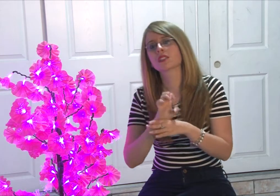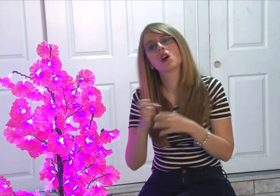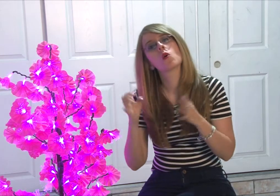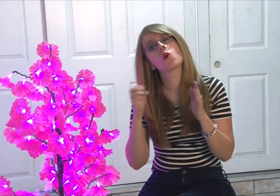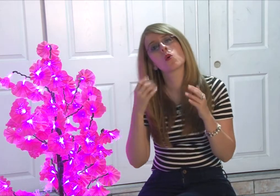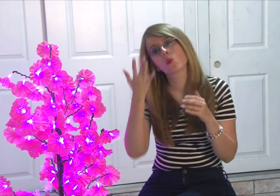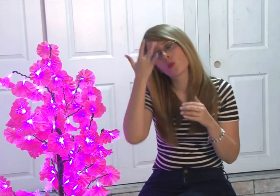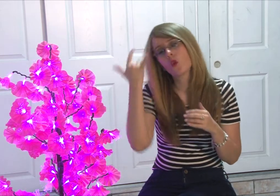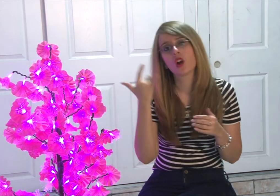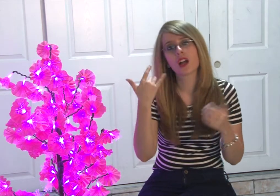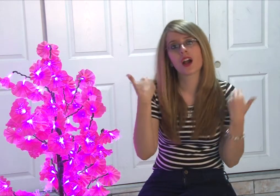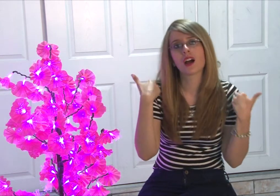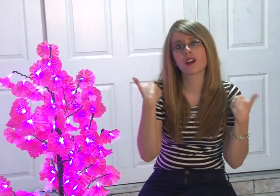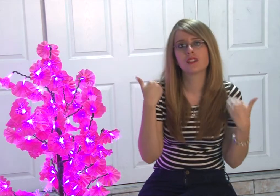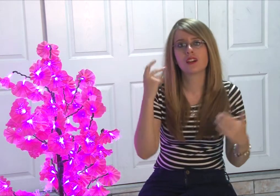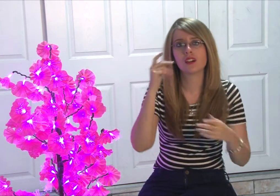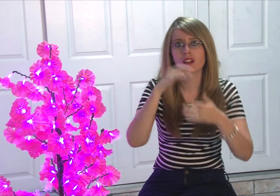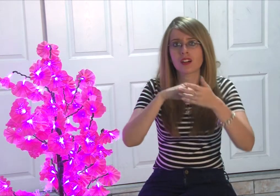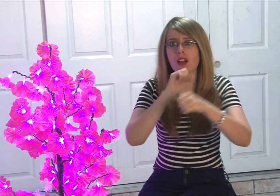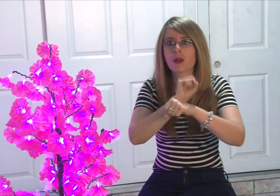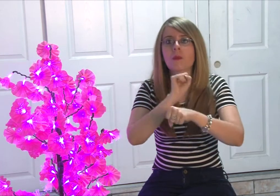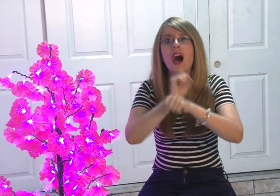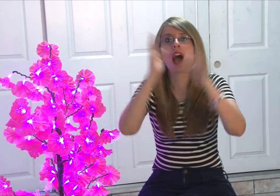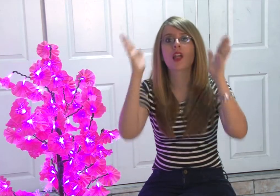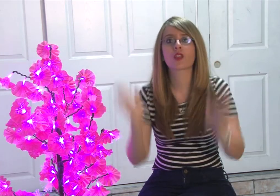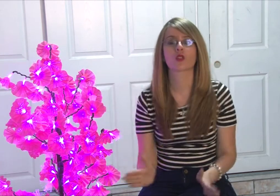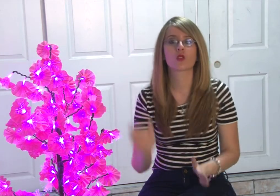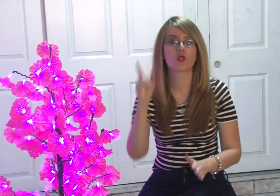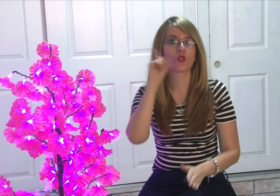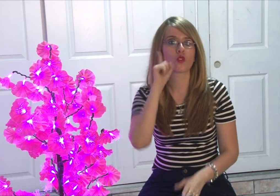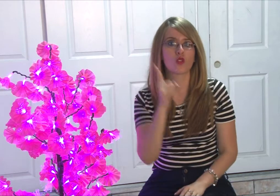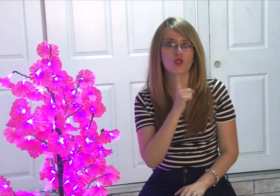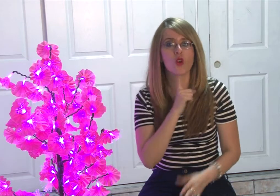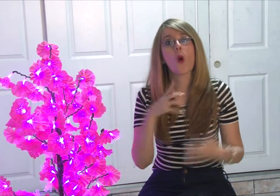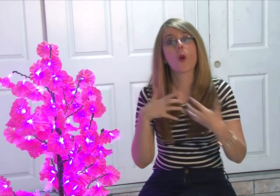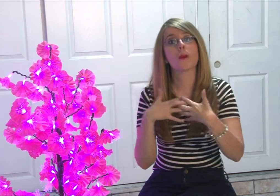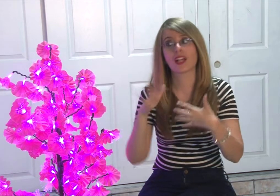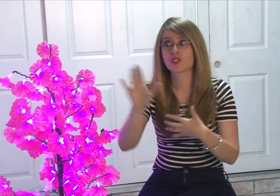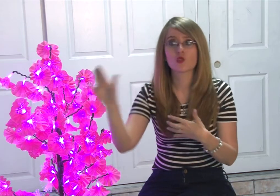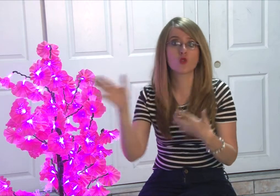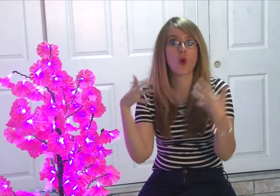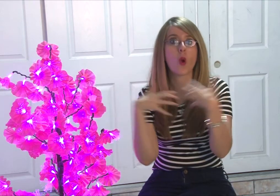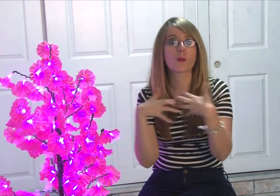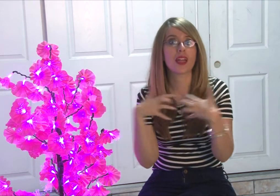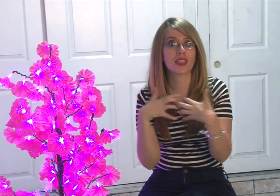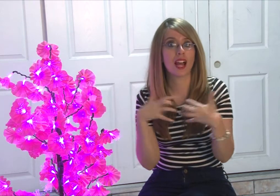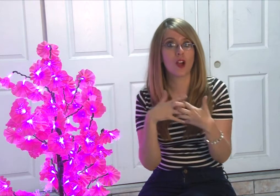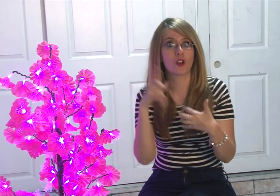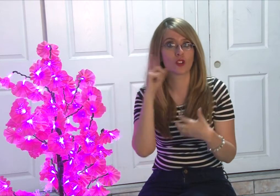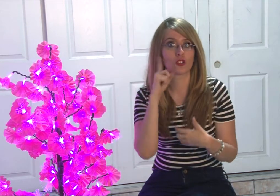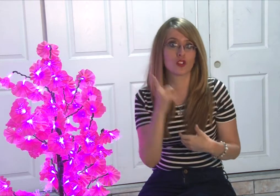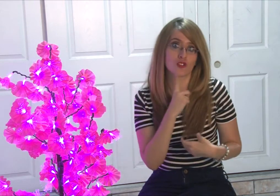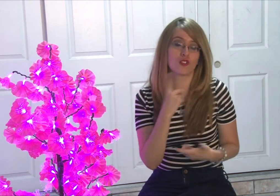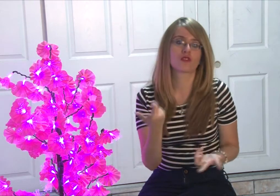En las empresas, porque en los trabajos, pues son sordos, son trabajadores sordos.